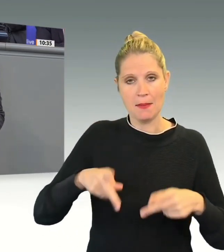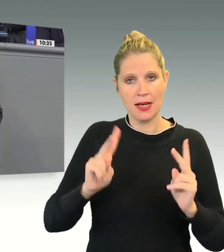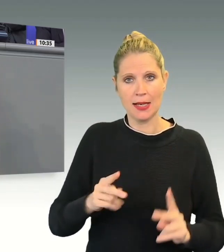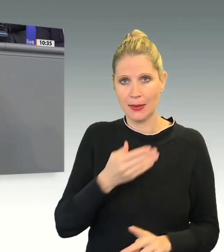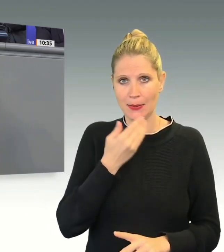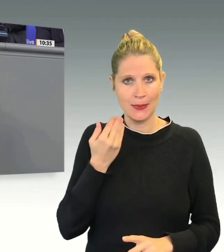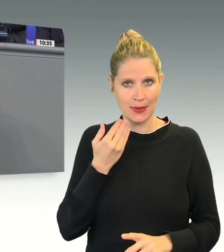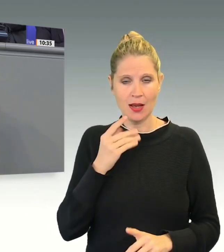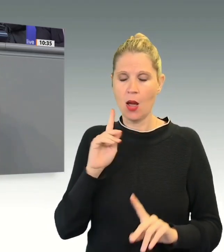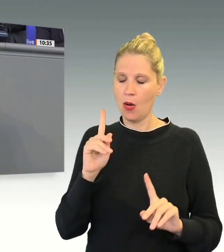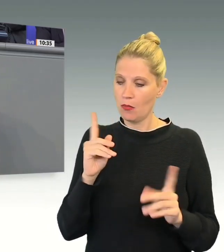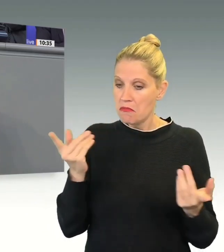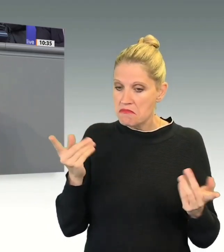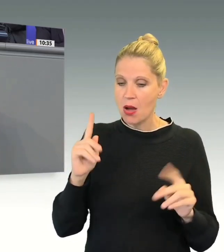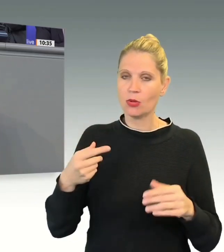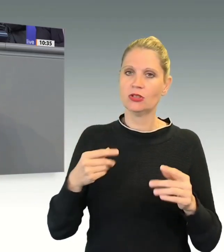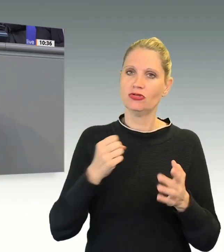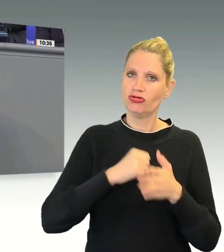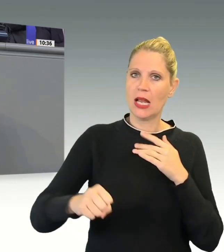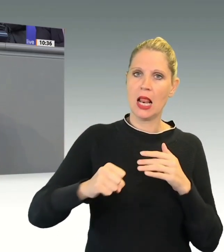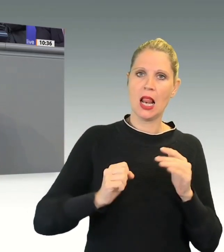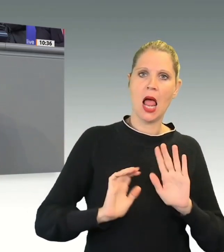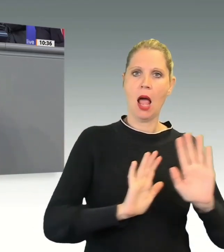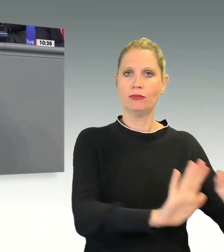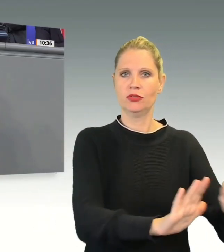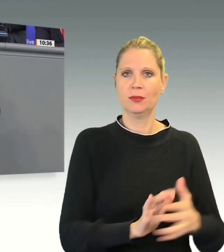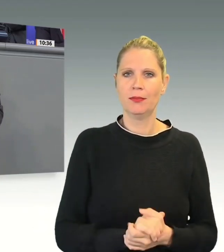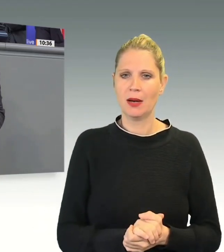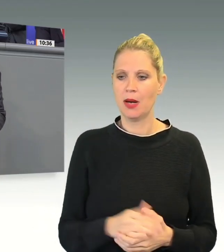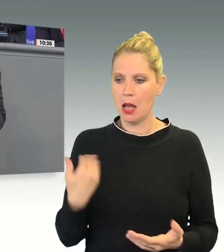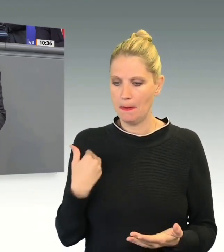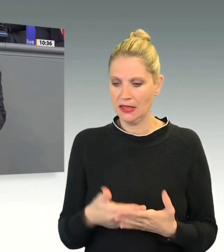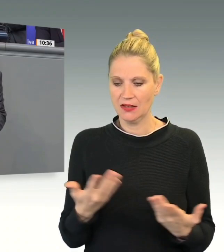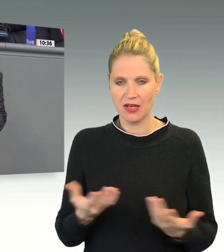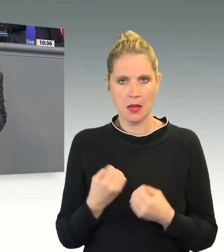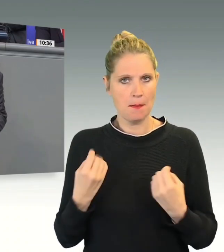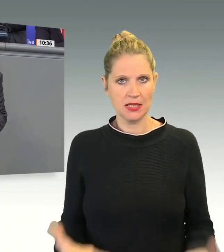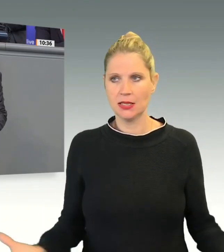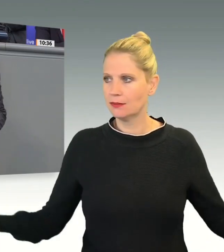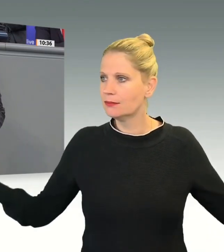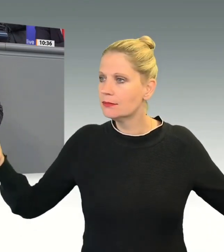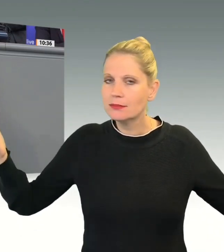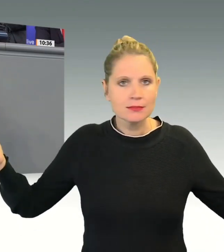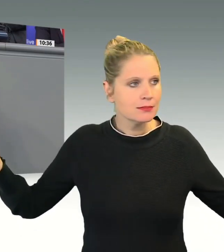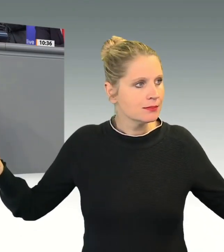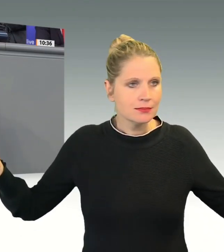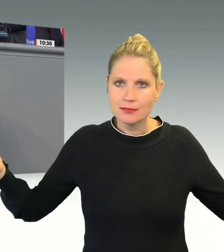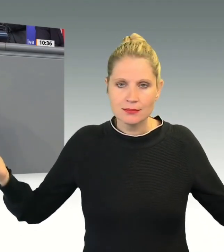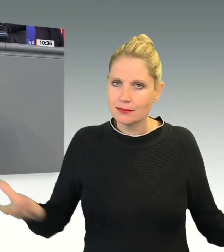Und was bisher daraus geworden ist, brauche ich eigentlich nicht zu erklären. Hier muss sich etwas dringend ändern.